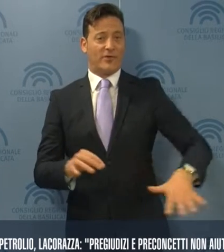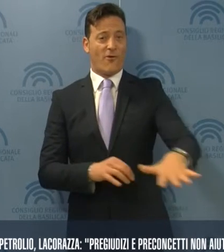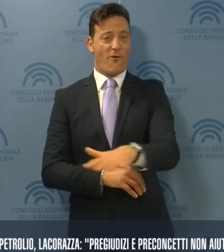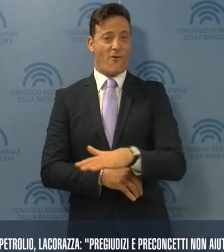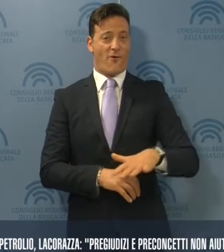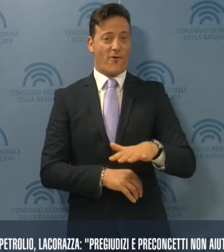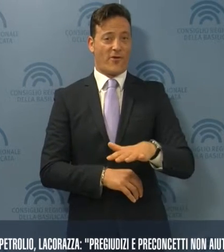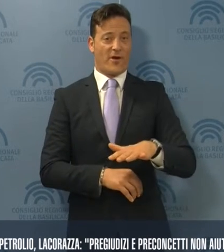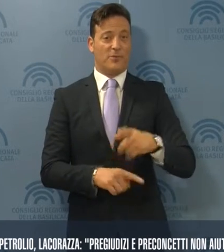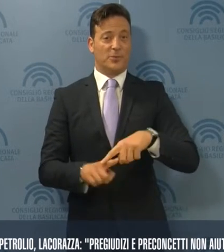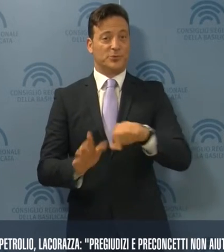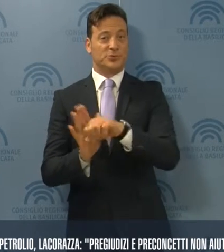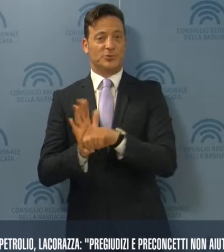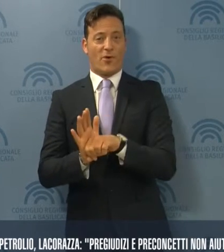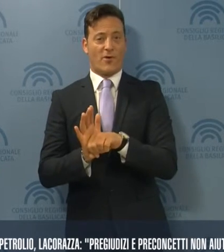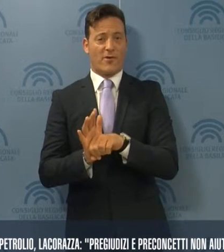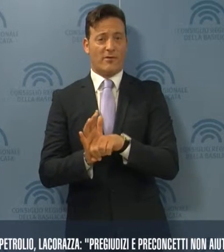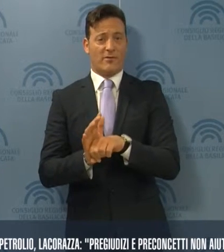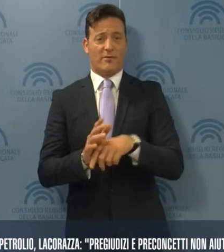e la sua storia non è una cosa seria.